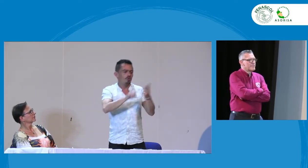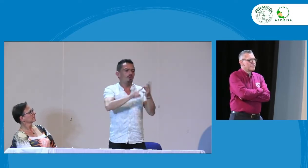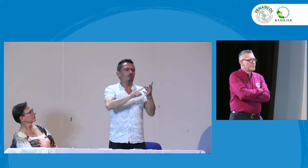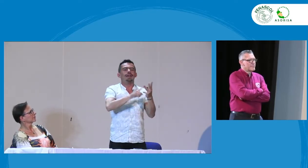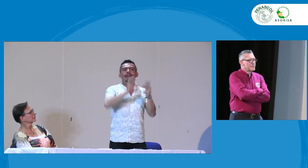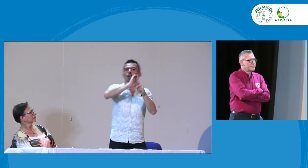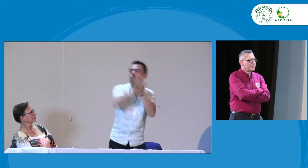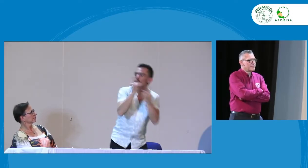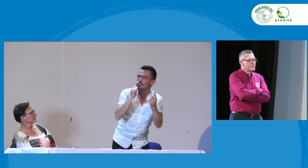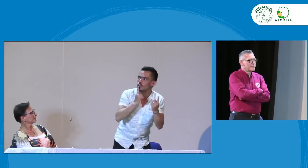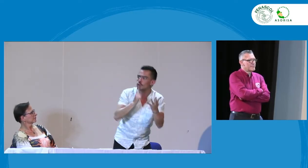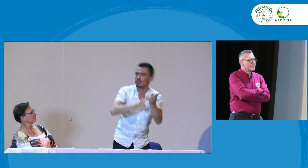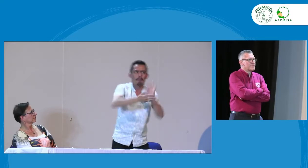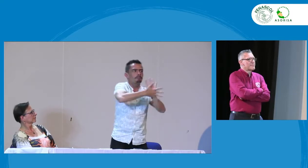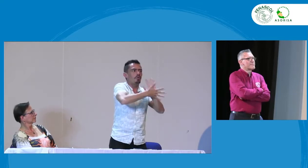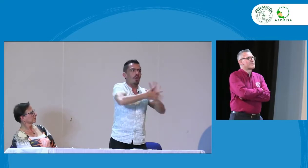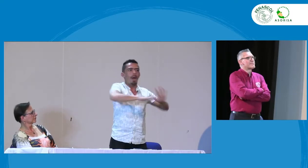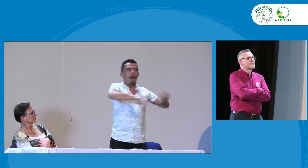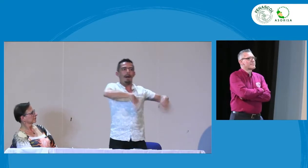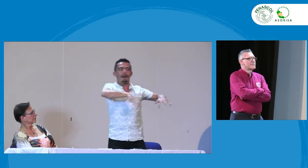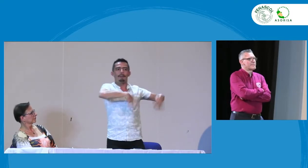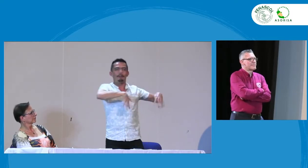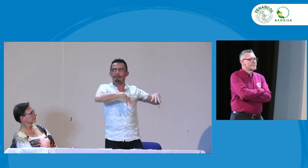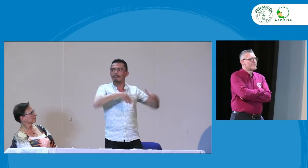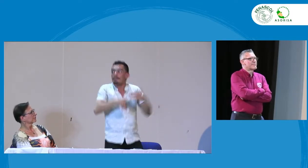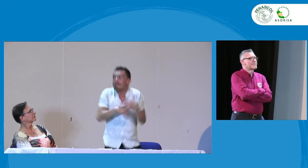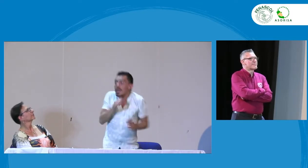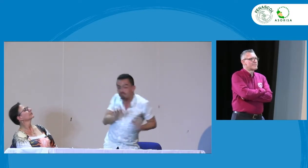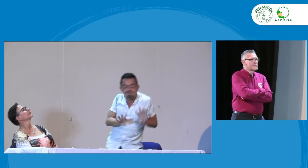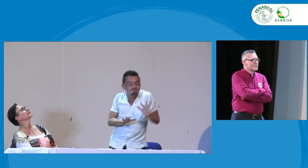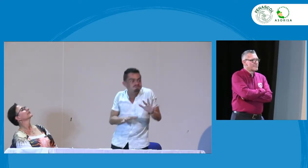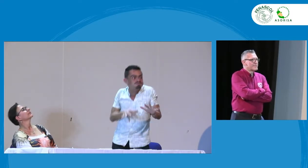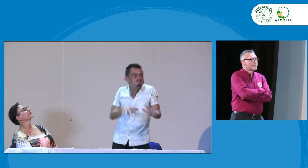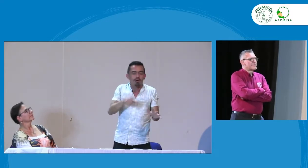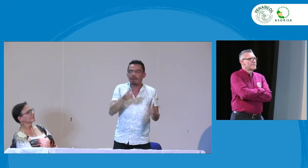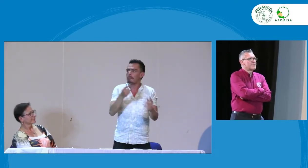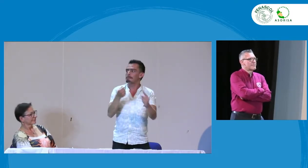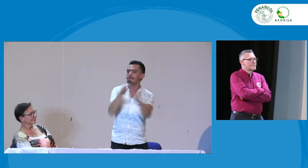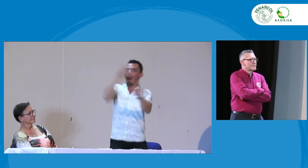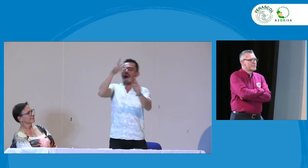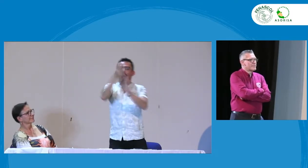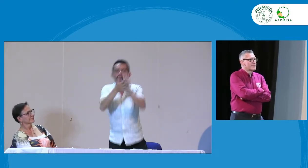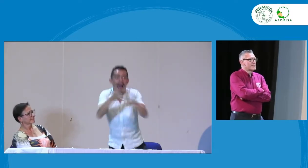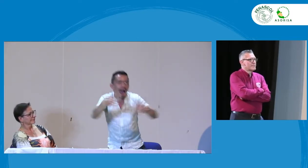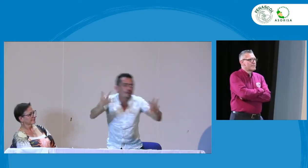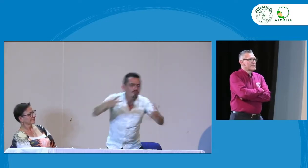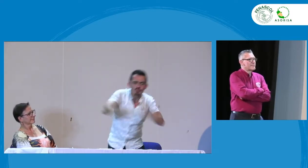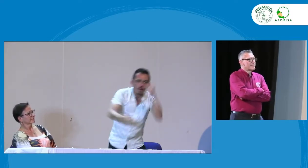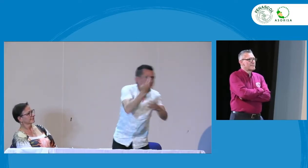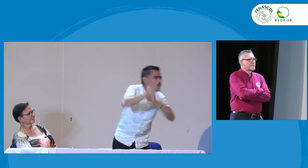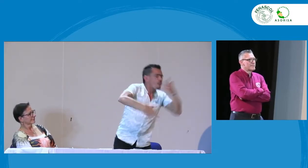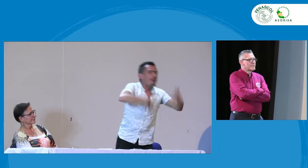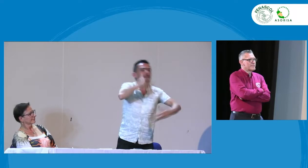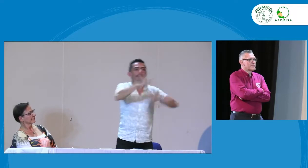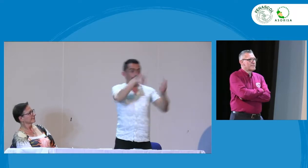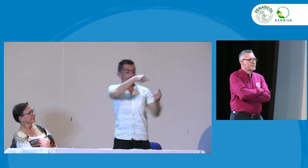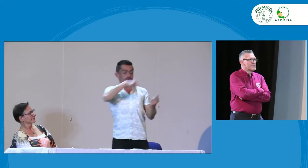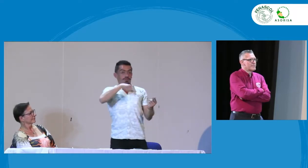efecto hubo docentes sordos acceso en lengua de señas temas de cultura temas de identidad aclaración de intérprete estos elementos no